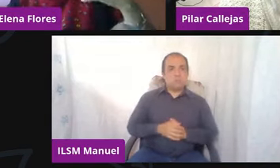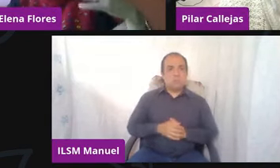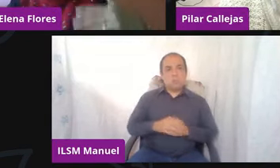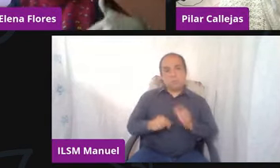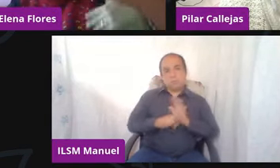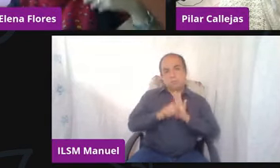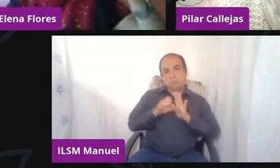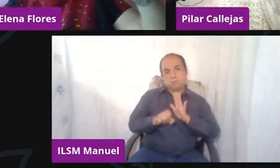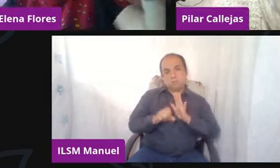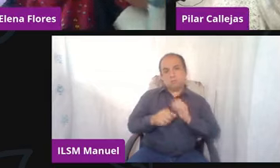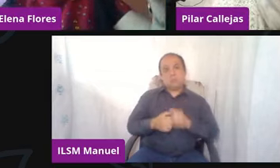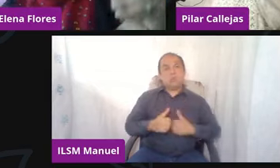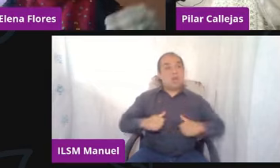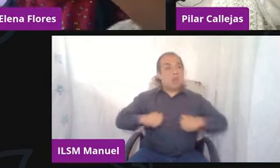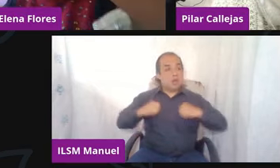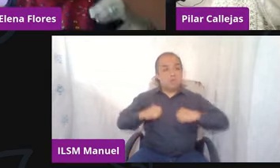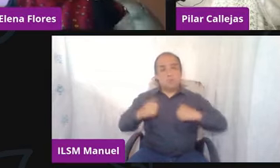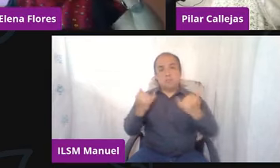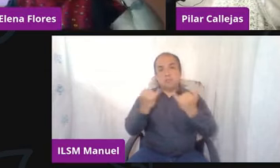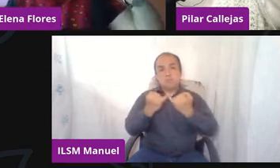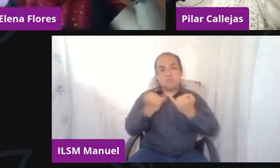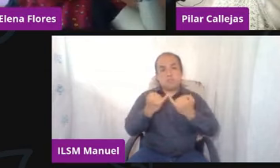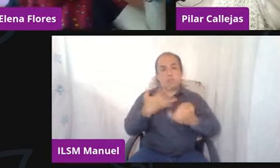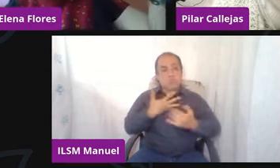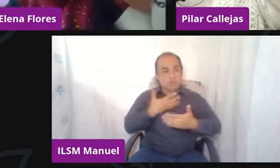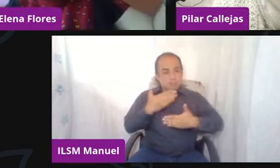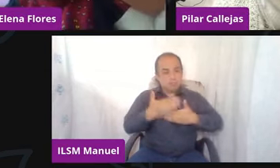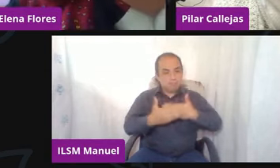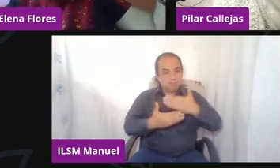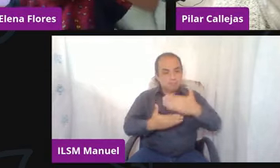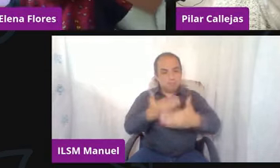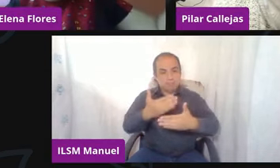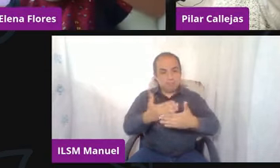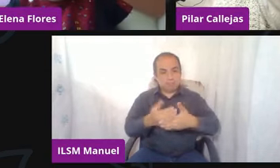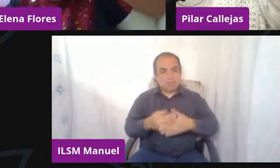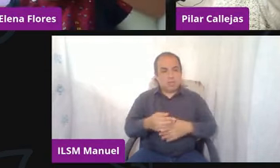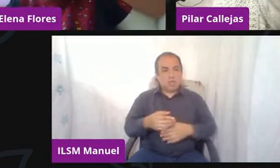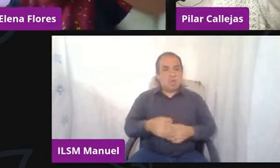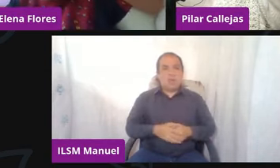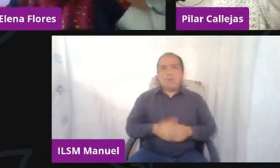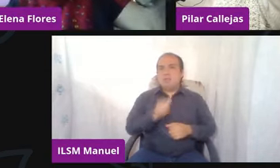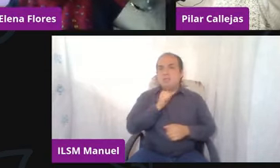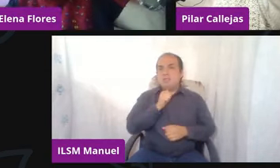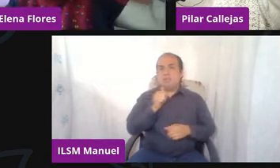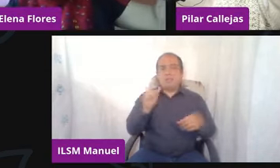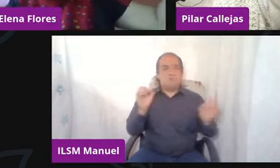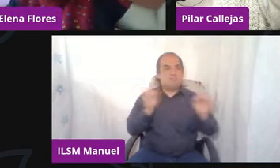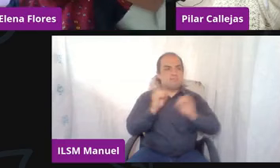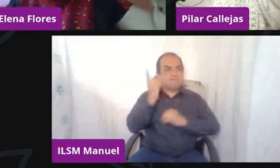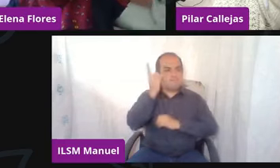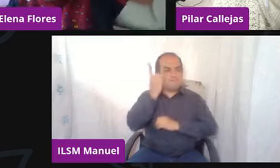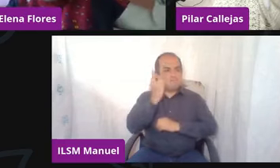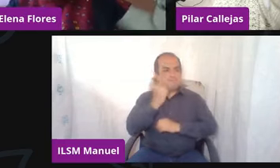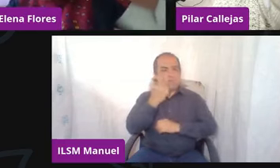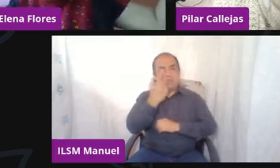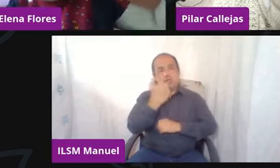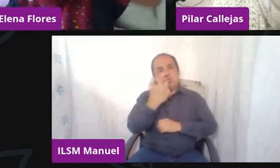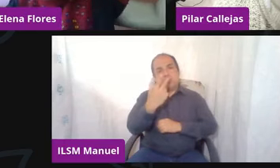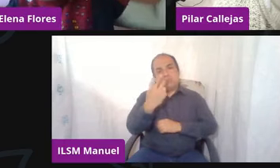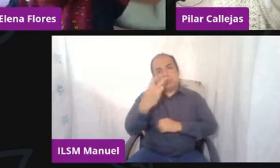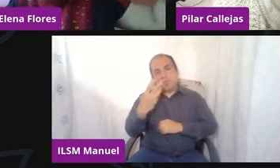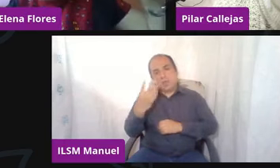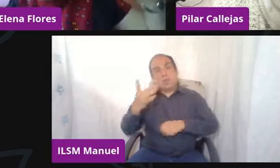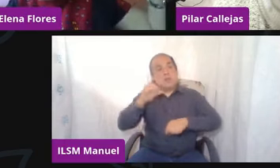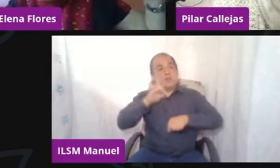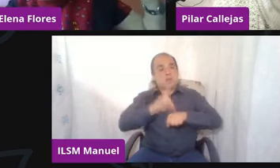los adolescentes también pasan por un proceso de insomnio permanente, ¿no? Dos, tres días que los vemos que no